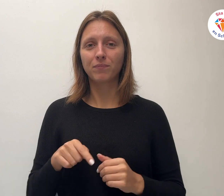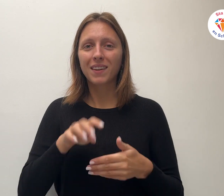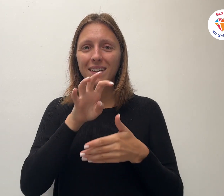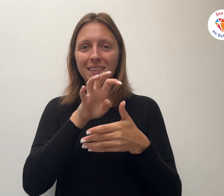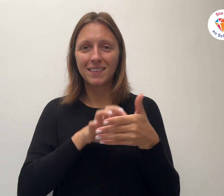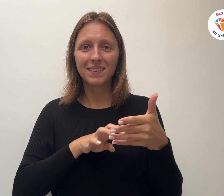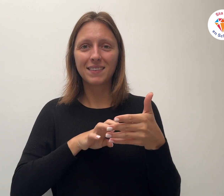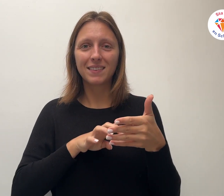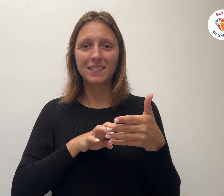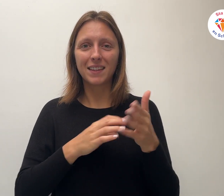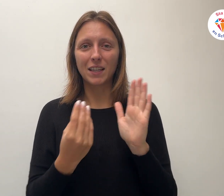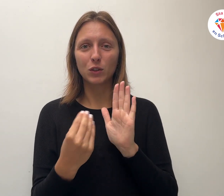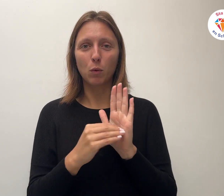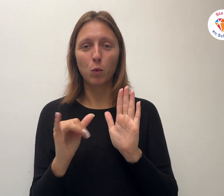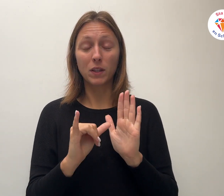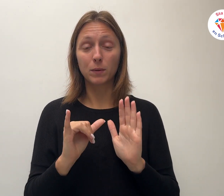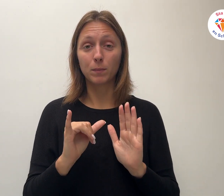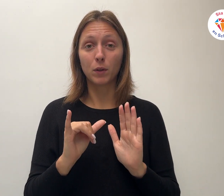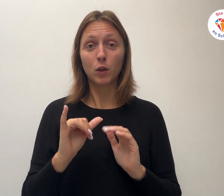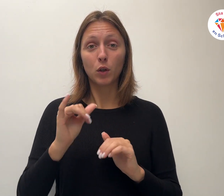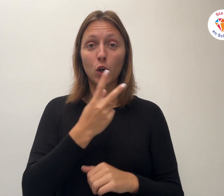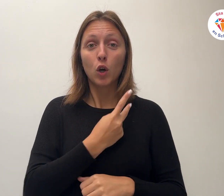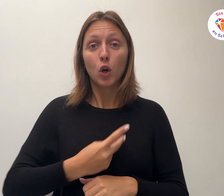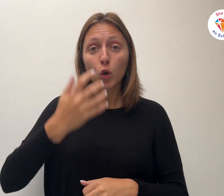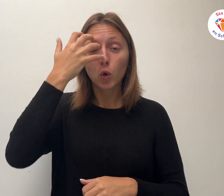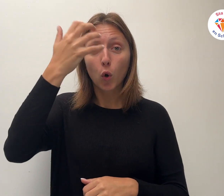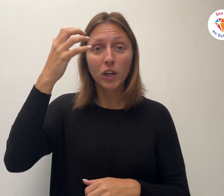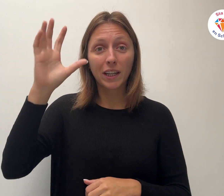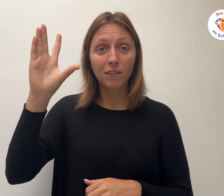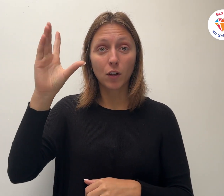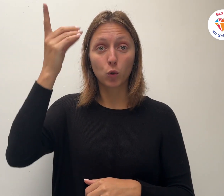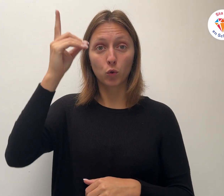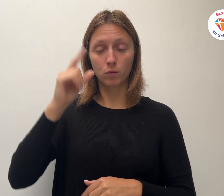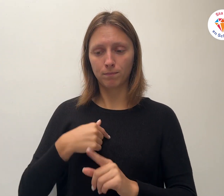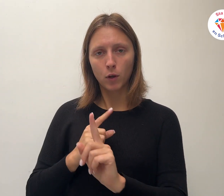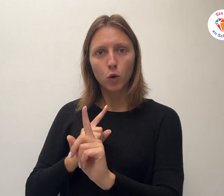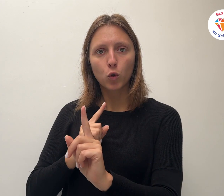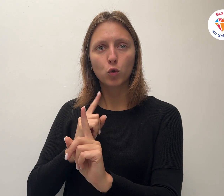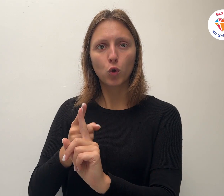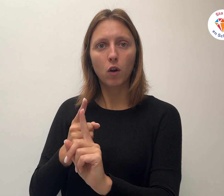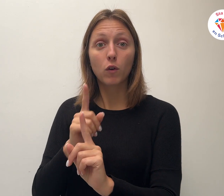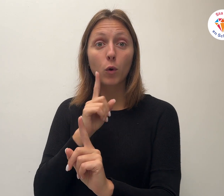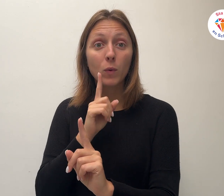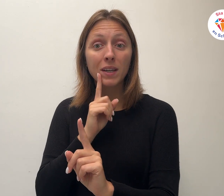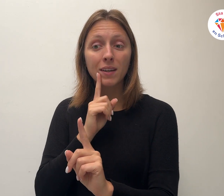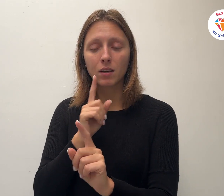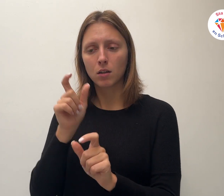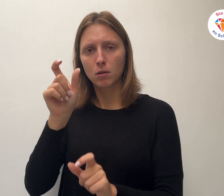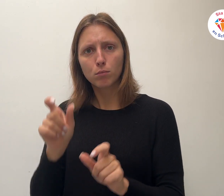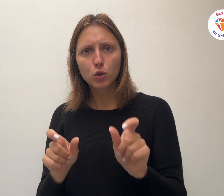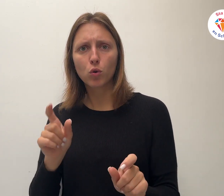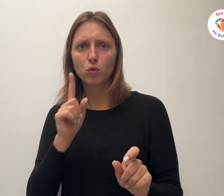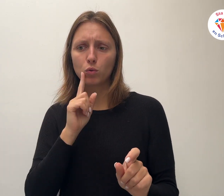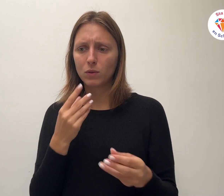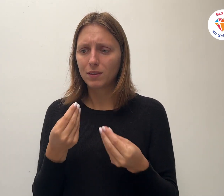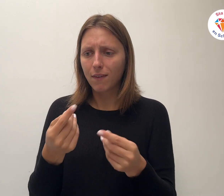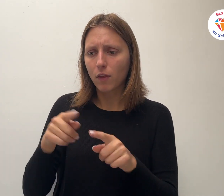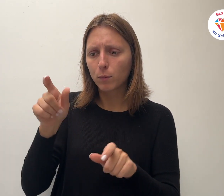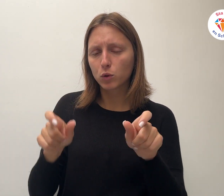koninkrijk van God is voorbestemd Voor degenen die een broeder Eten, drinken, kleren, onderdak of aandacht